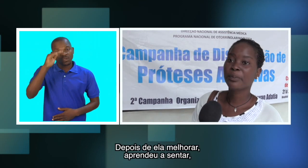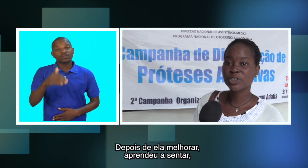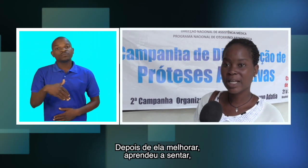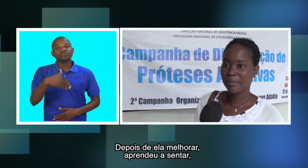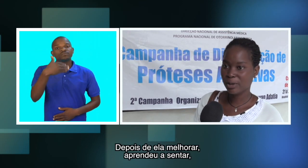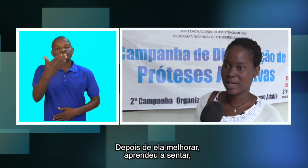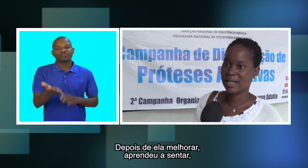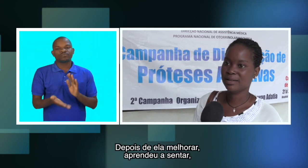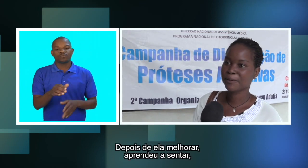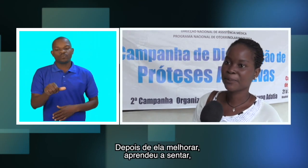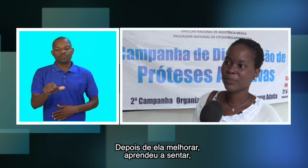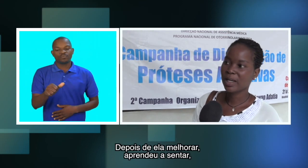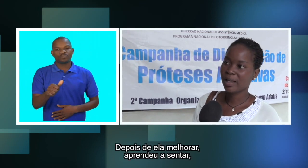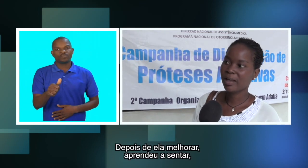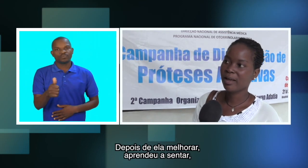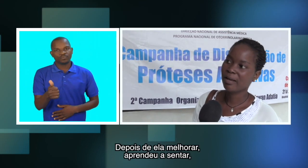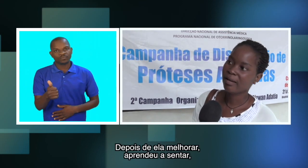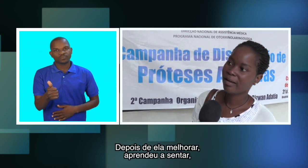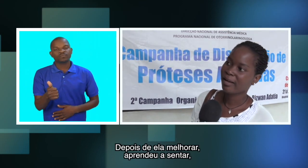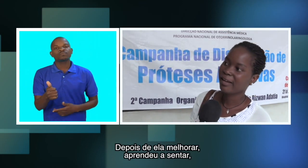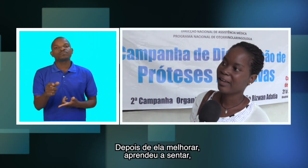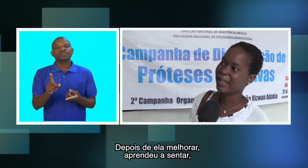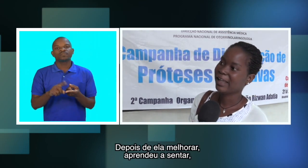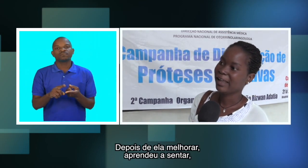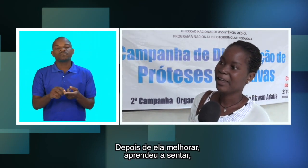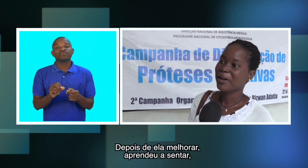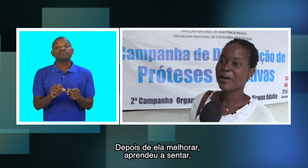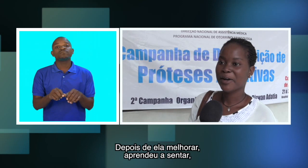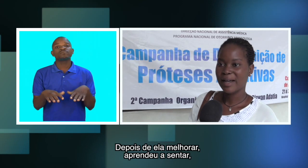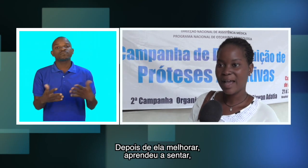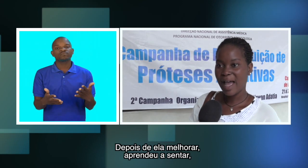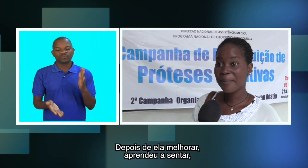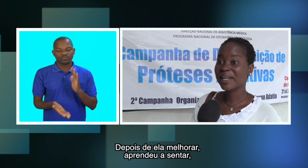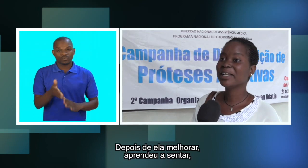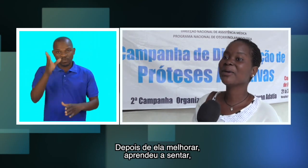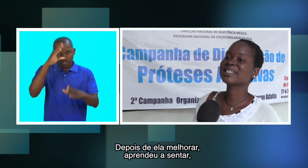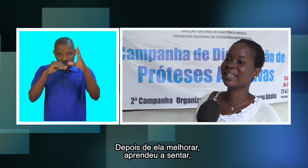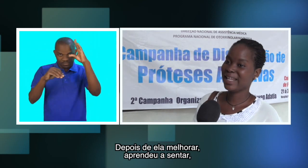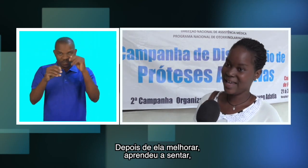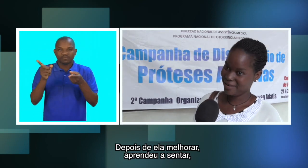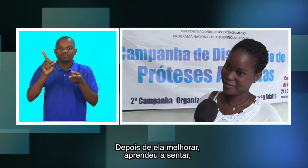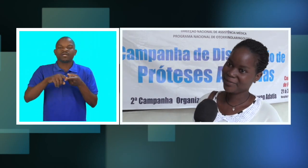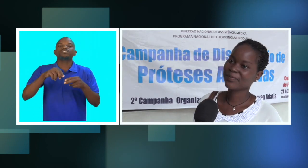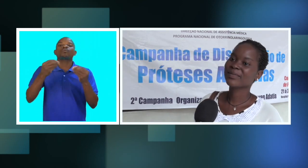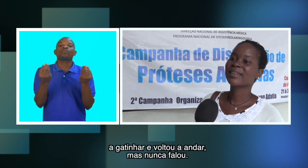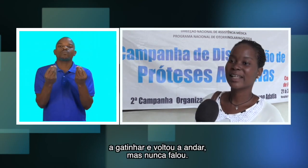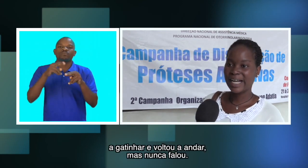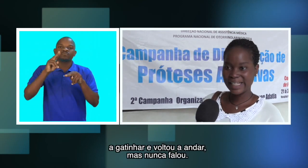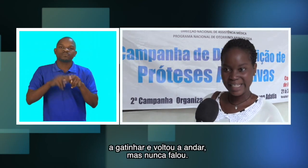Depois dela melhorar, aprendeu a sentar,